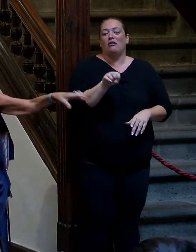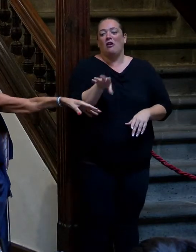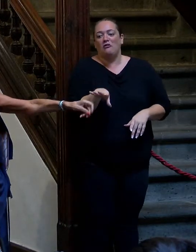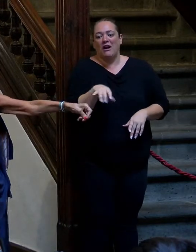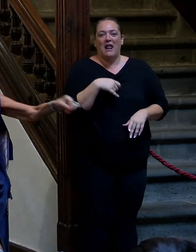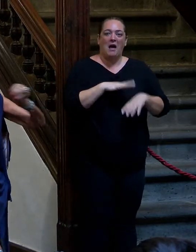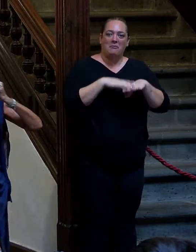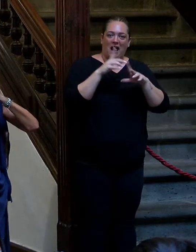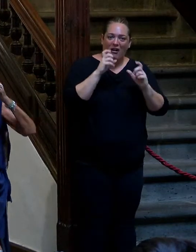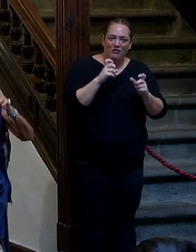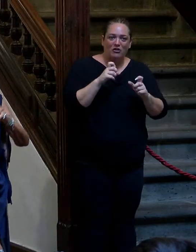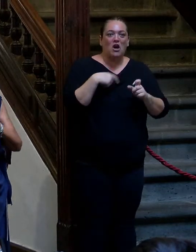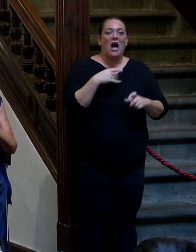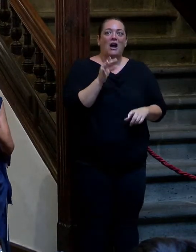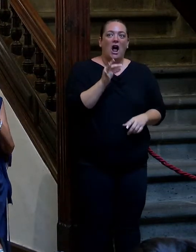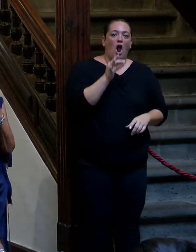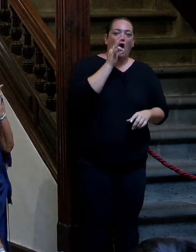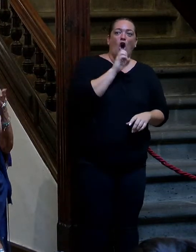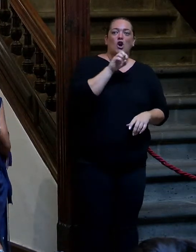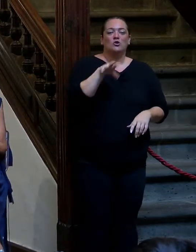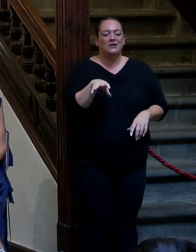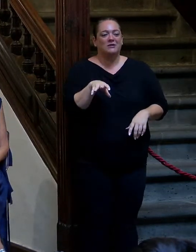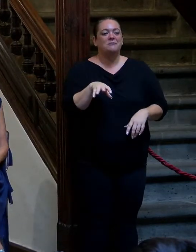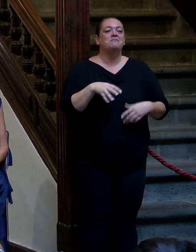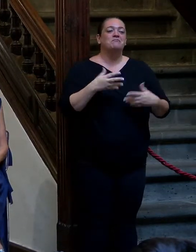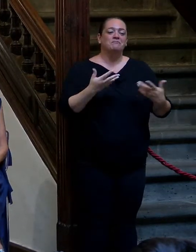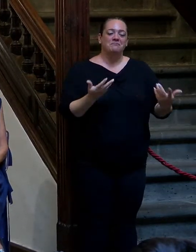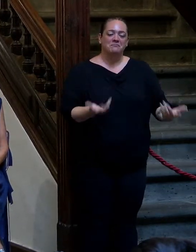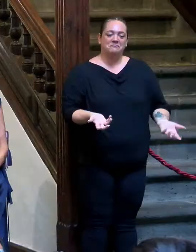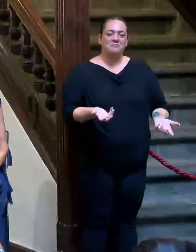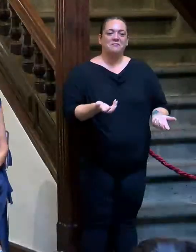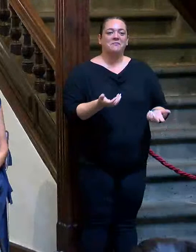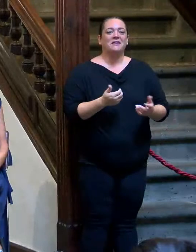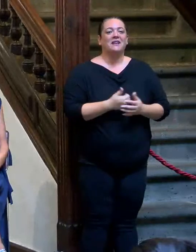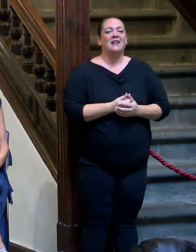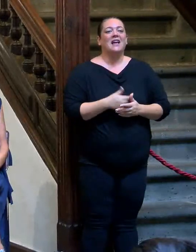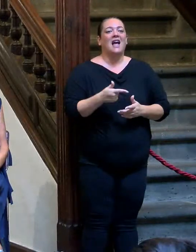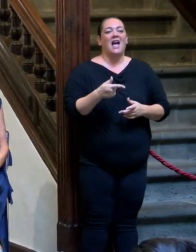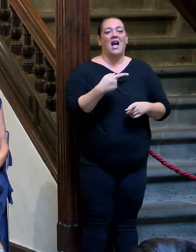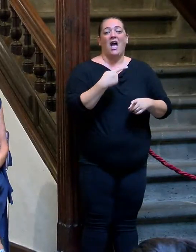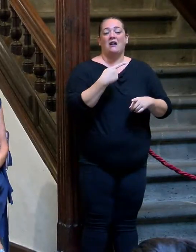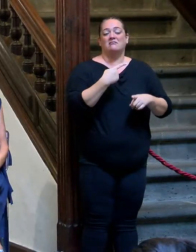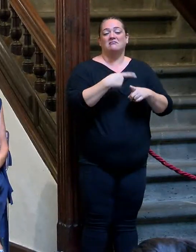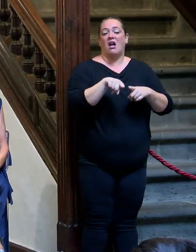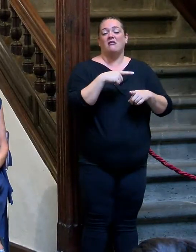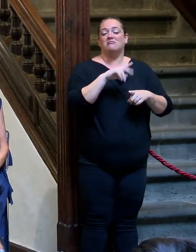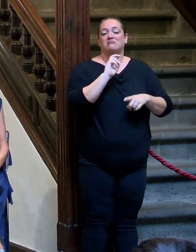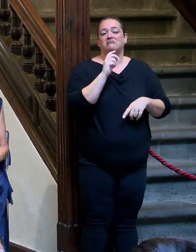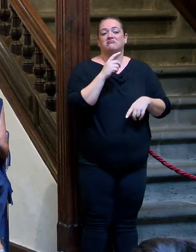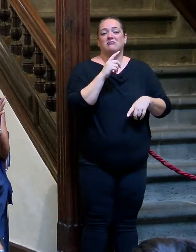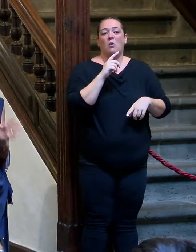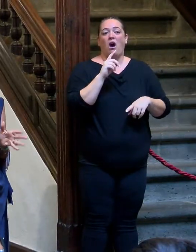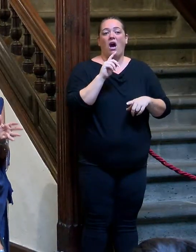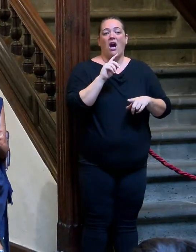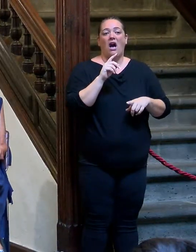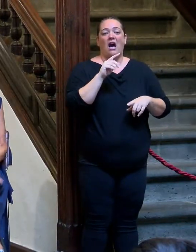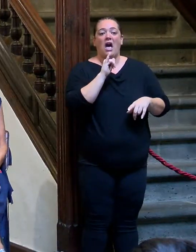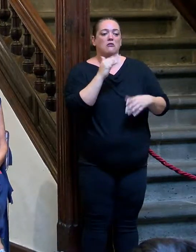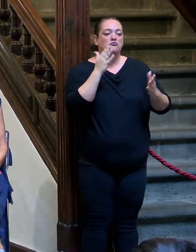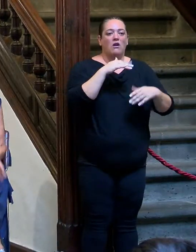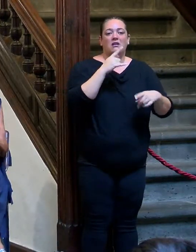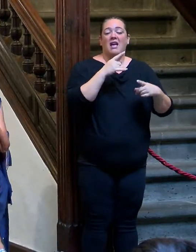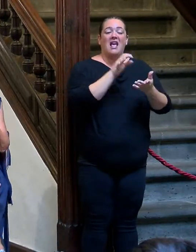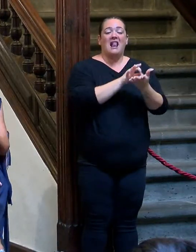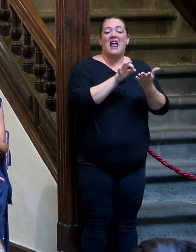pongo en la piedra, lo dejo aquí, ahora le doy una calada. Y eso es muy… el cariño es una cosa de vuelta. Y entonces aquí en Canarias, en todas las islas,